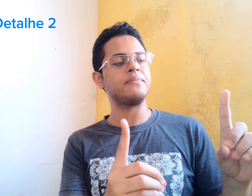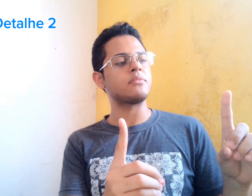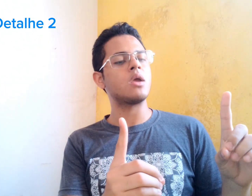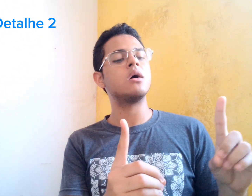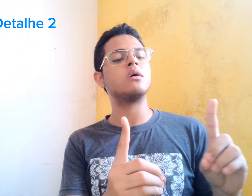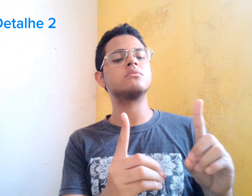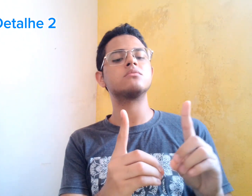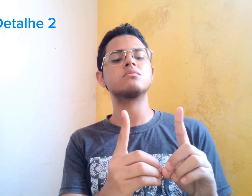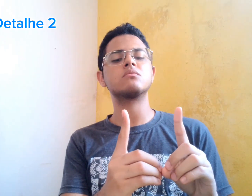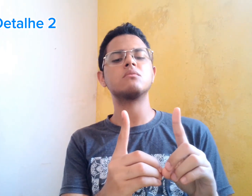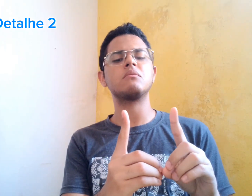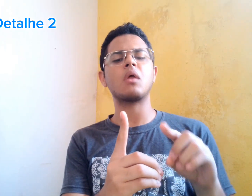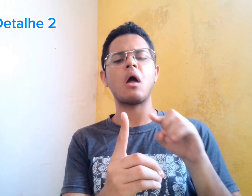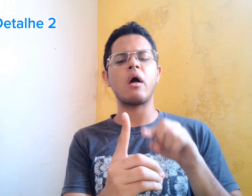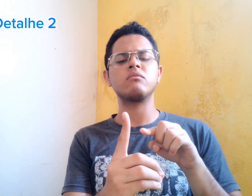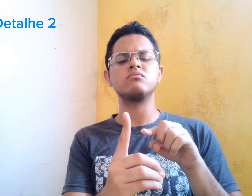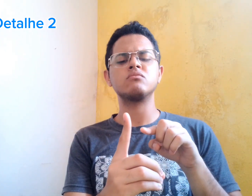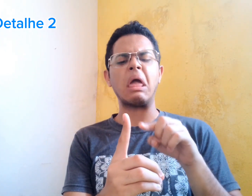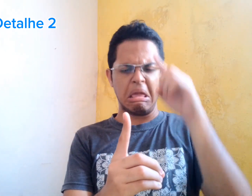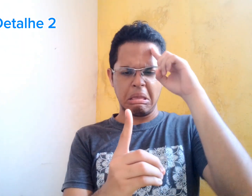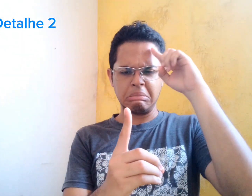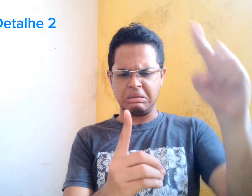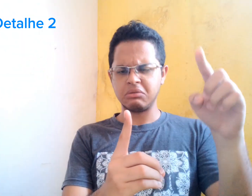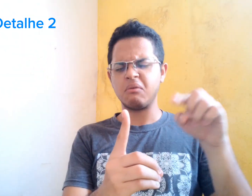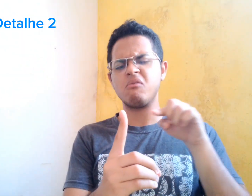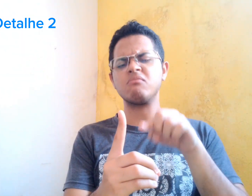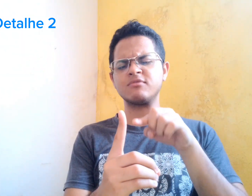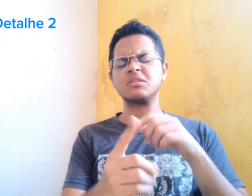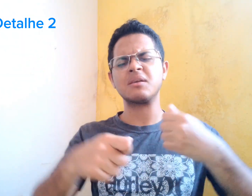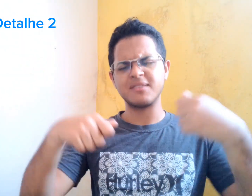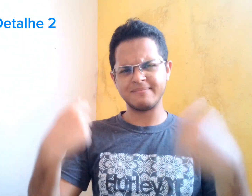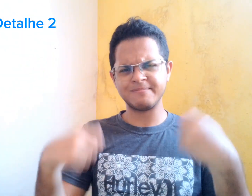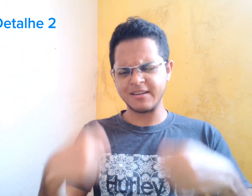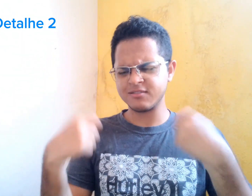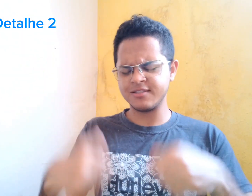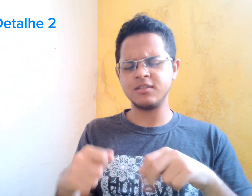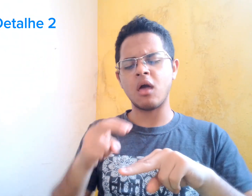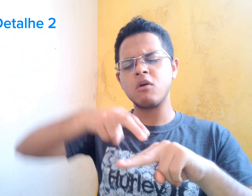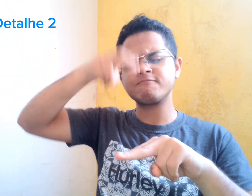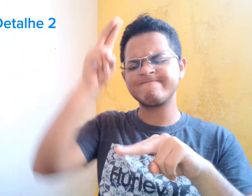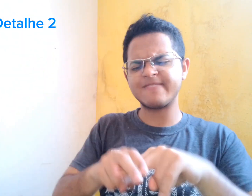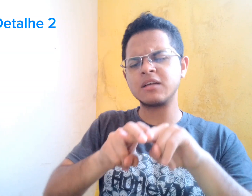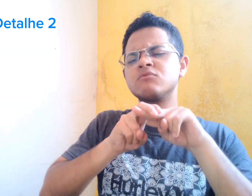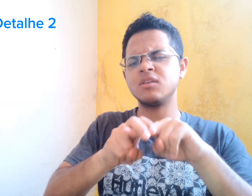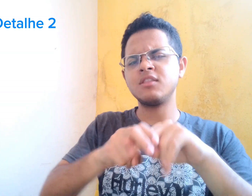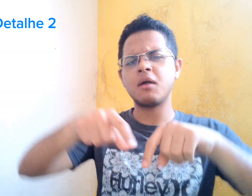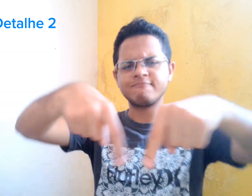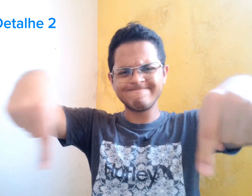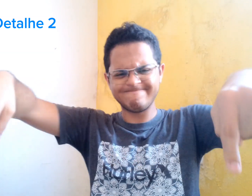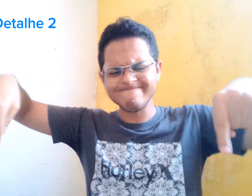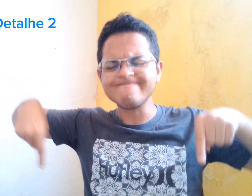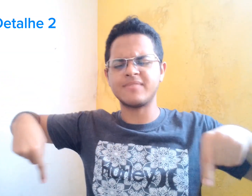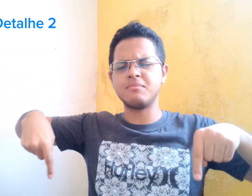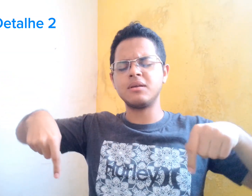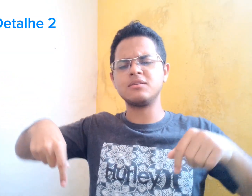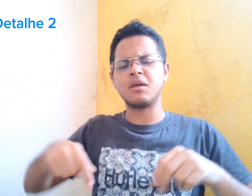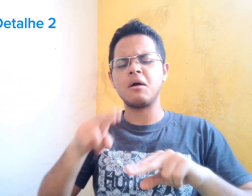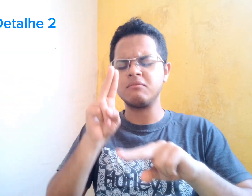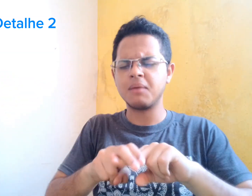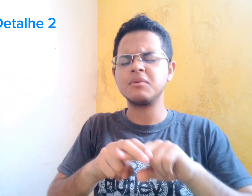Teve um momento que ele ordenou que ela se sentasse. Ela precisava se sentar